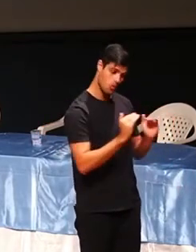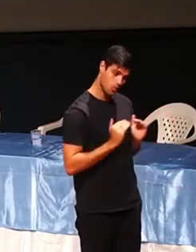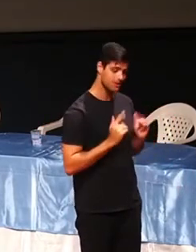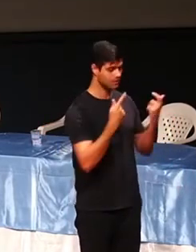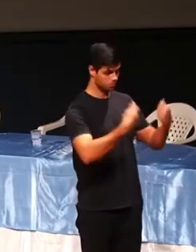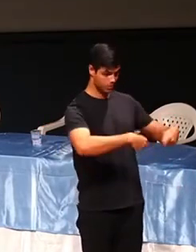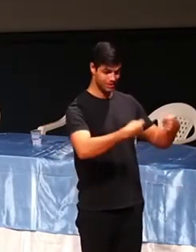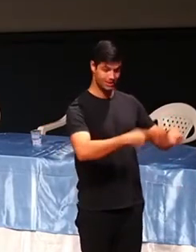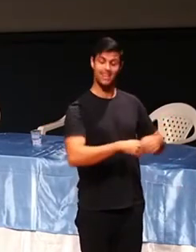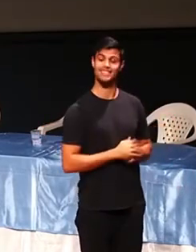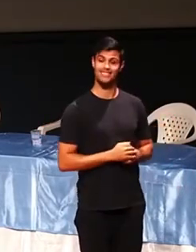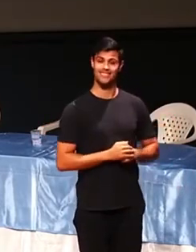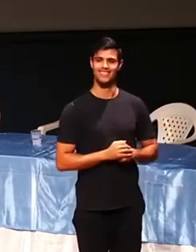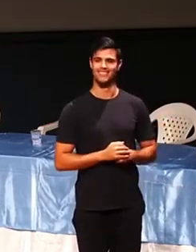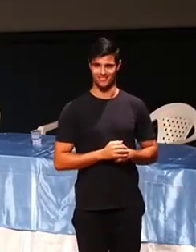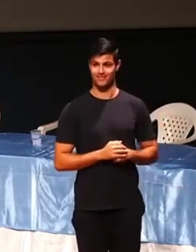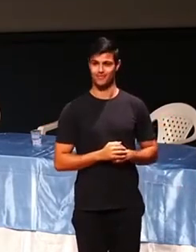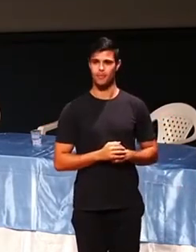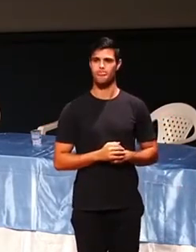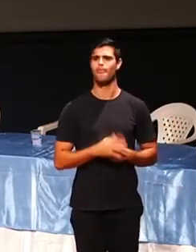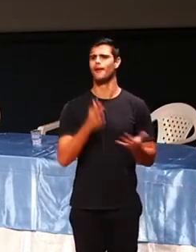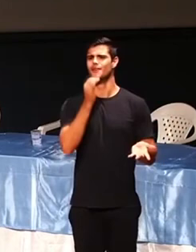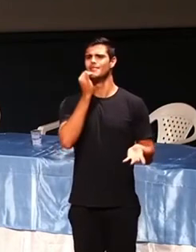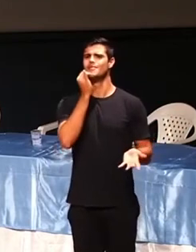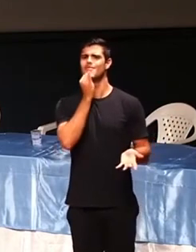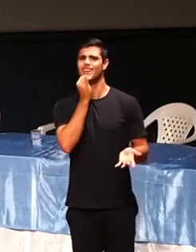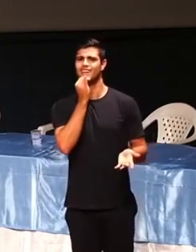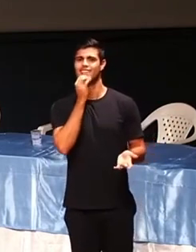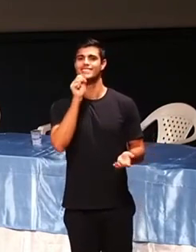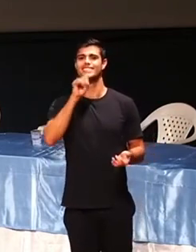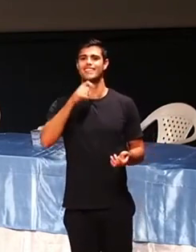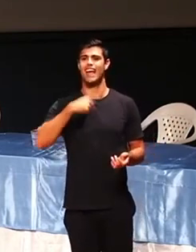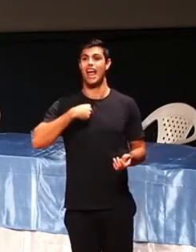Você vai engordar. Eu emagreço com facilidade. É diferente.